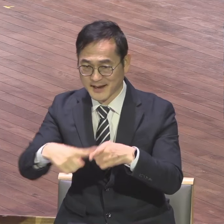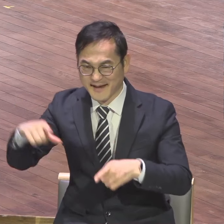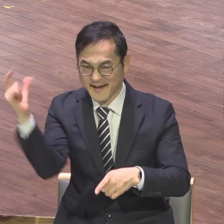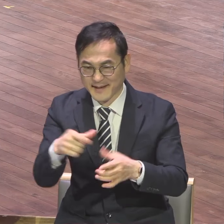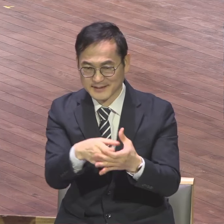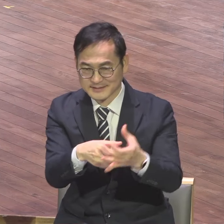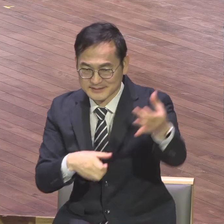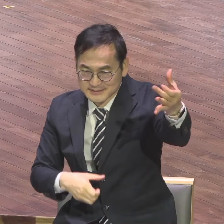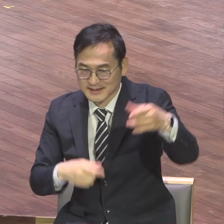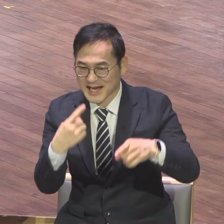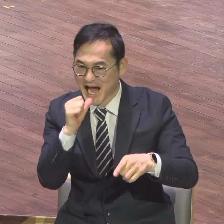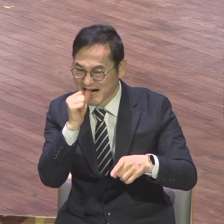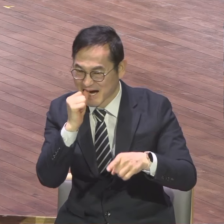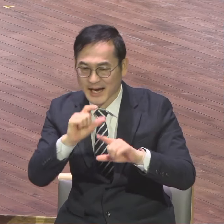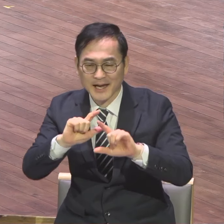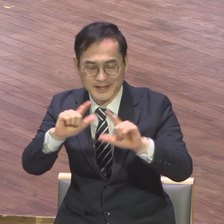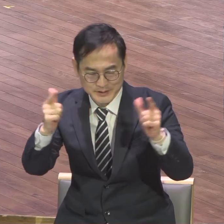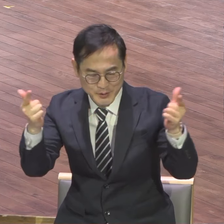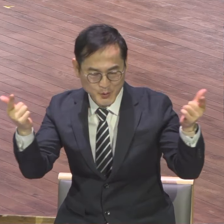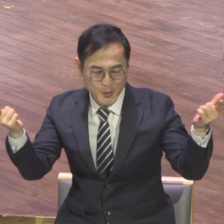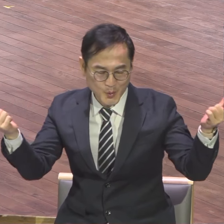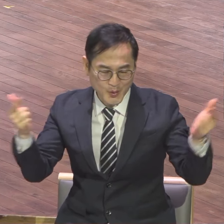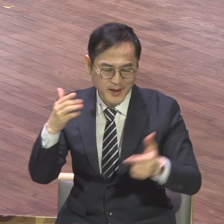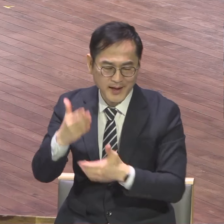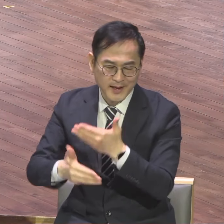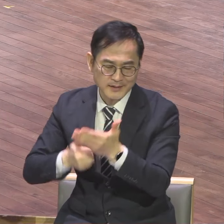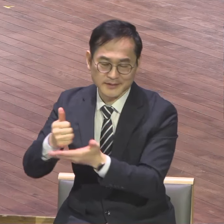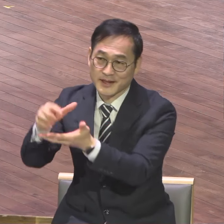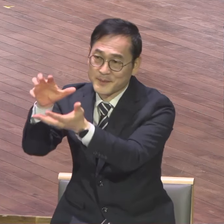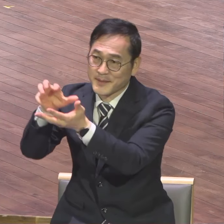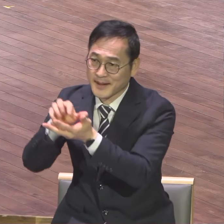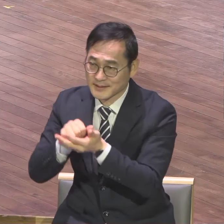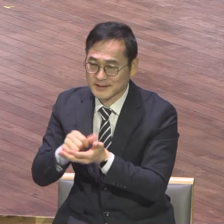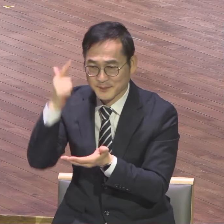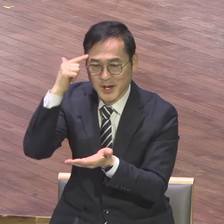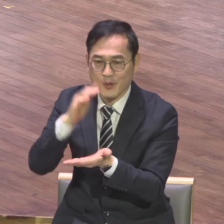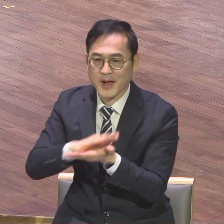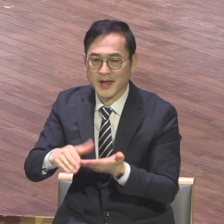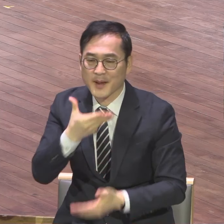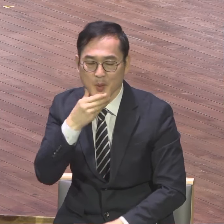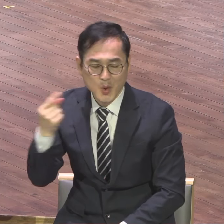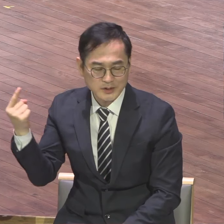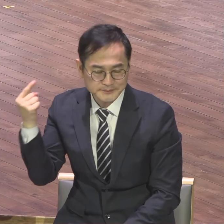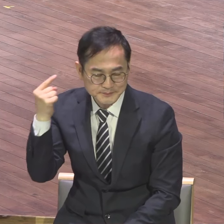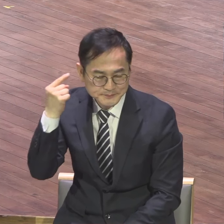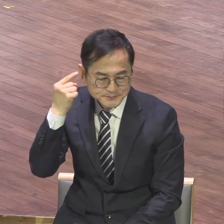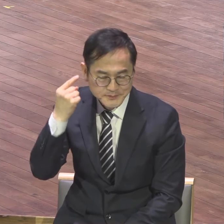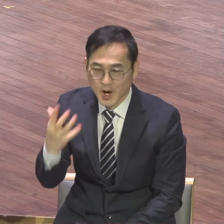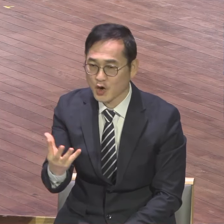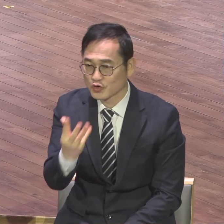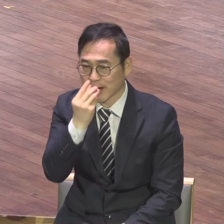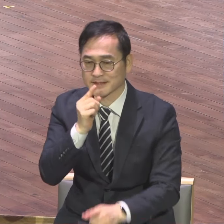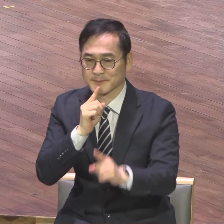철안이오 하나님께 받아가진 평화의 모든 거룩하신